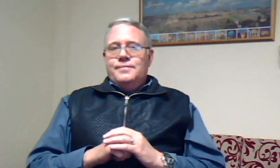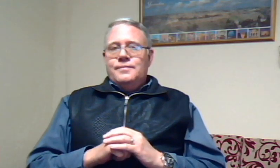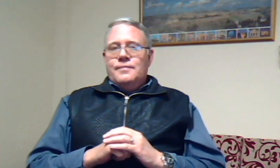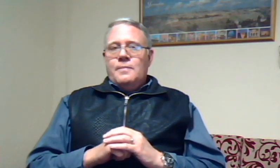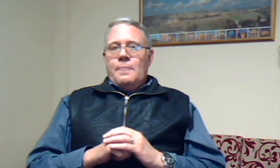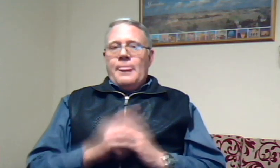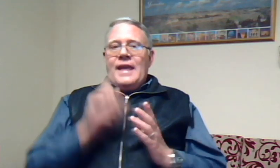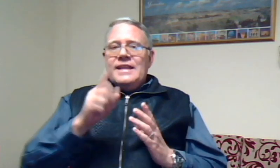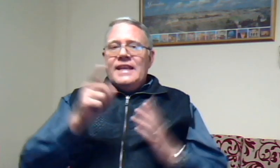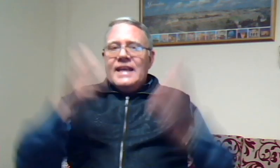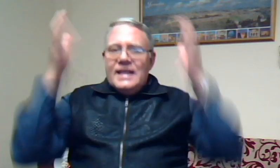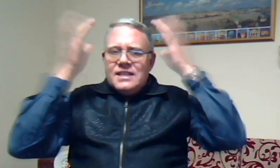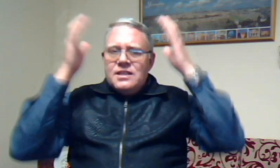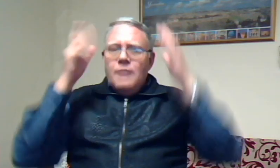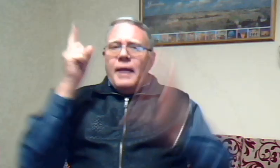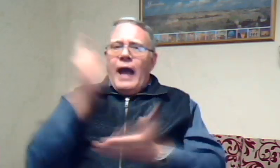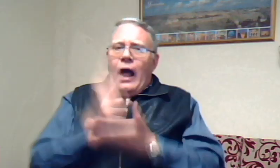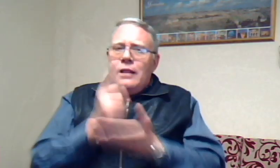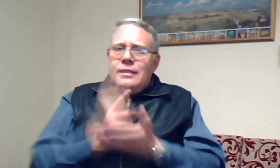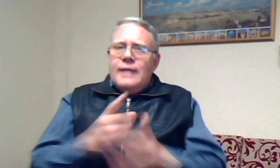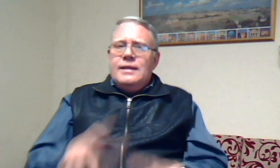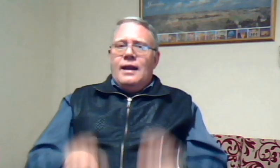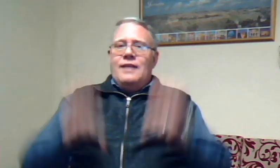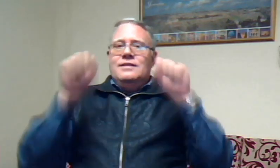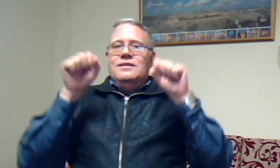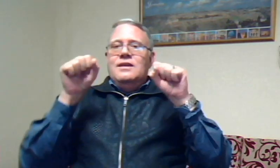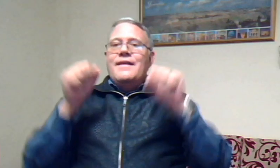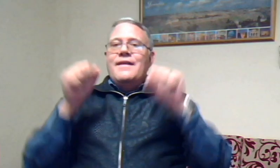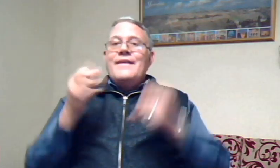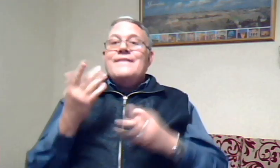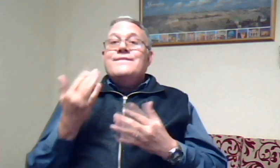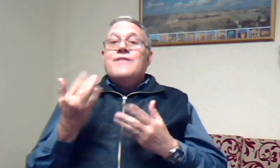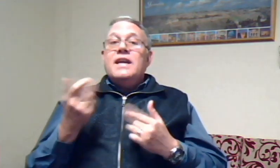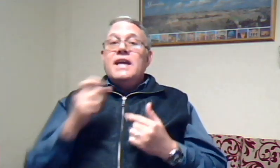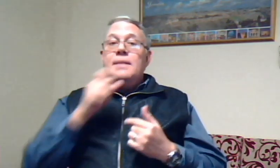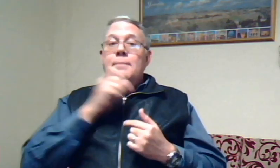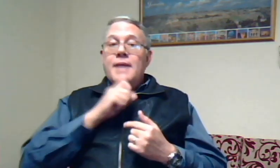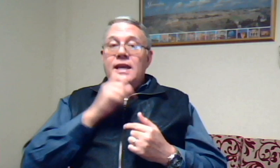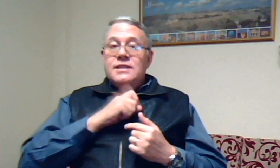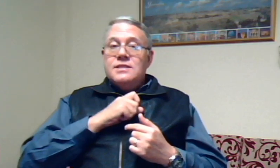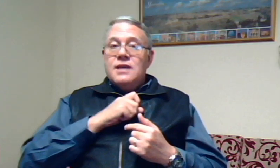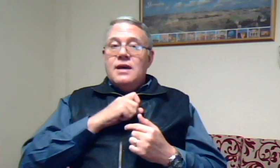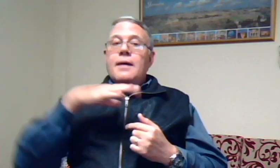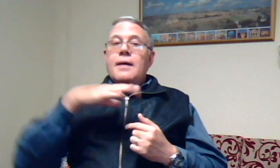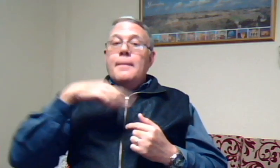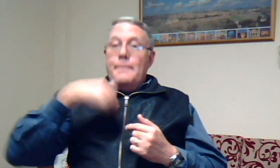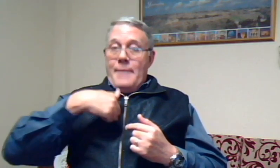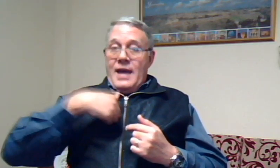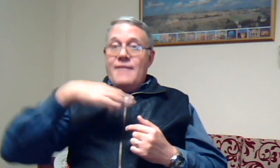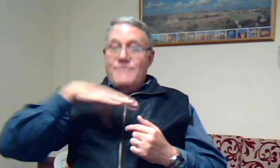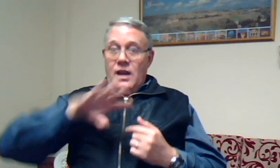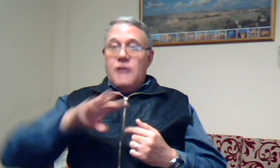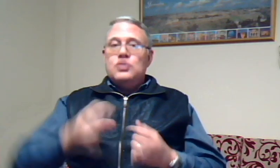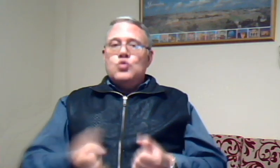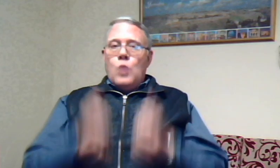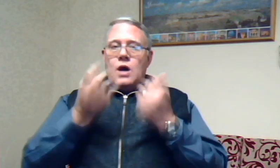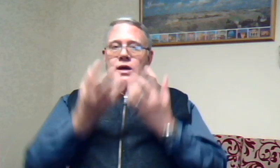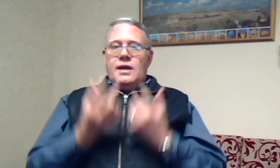Die Heere sal my altijd red Wanneer mense my wil uit zwaar kry